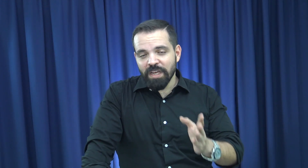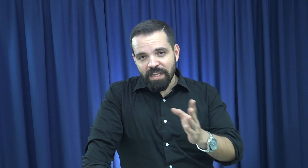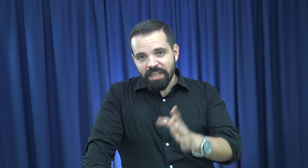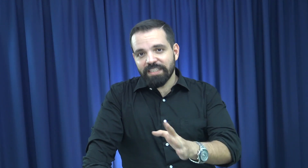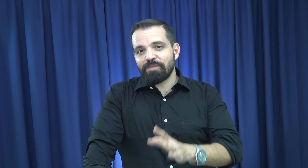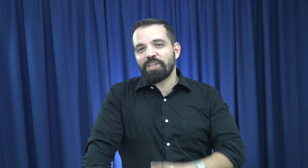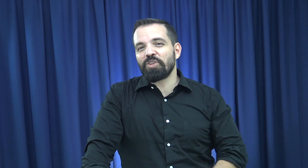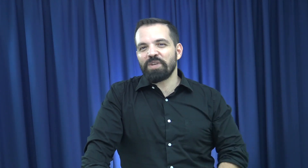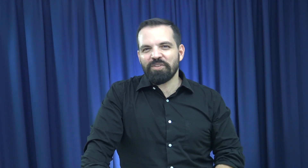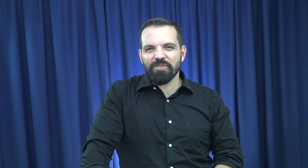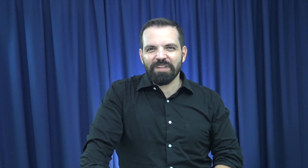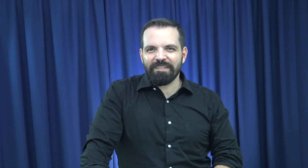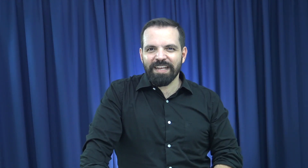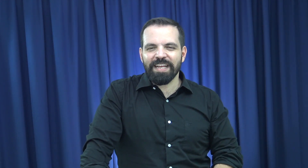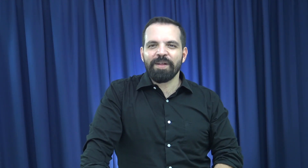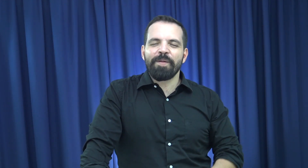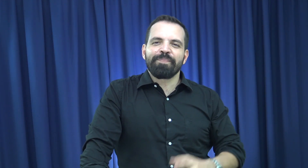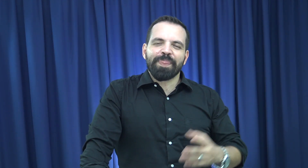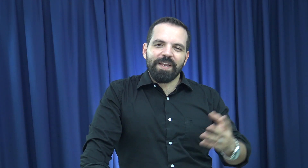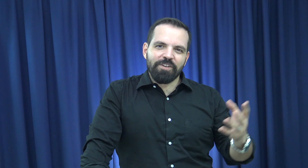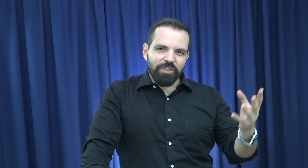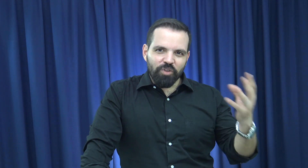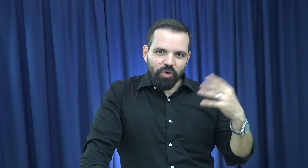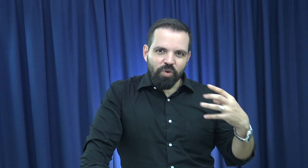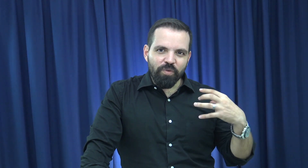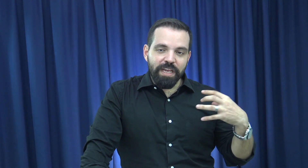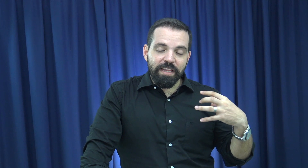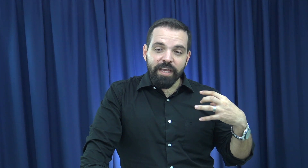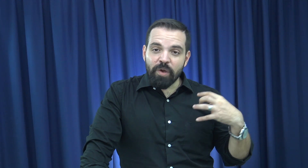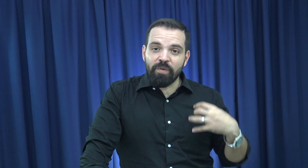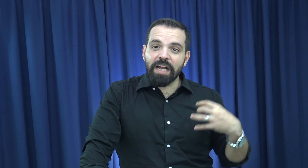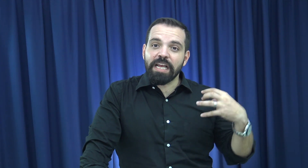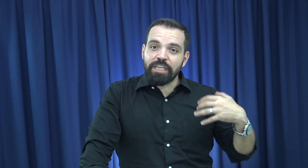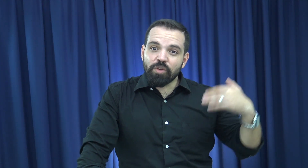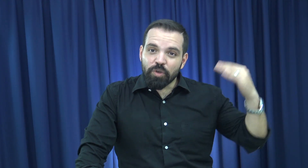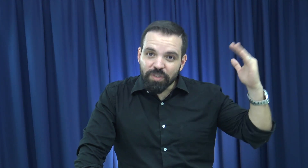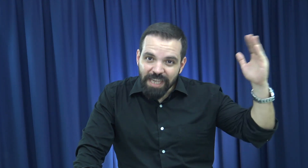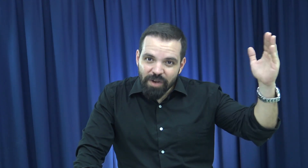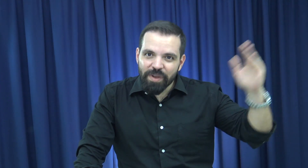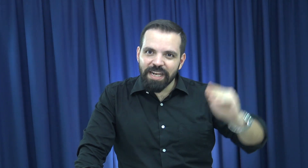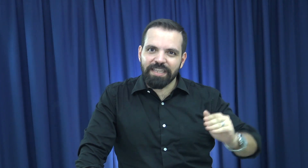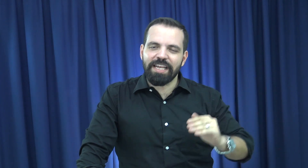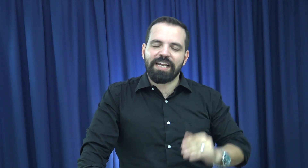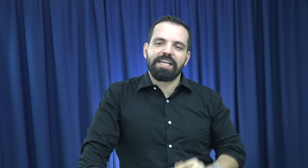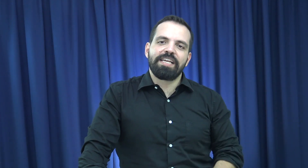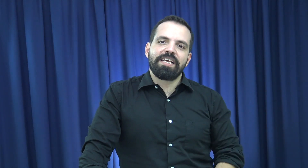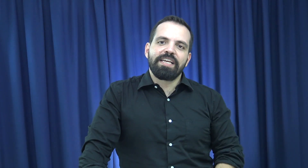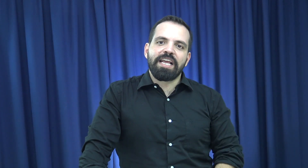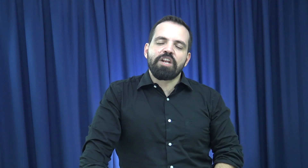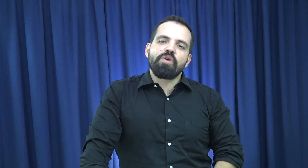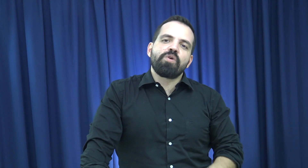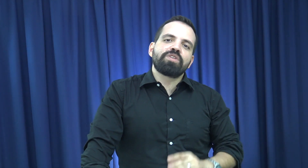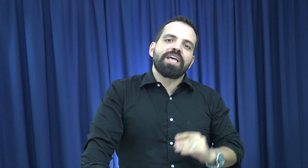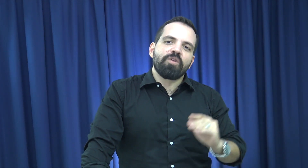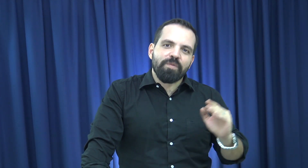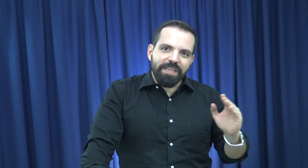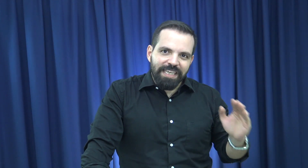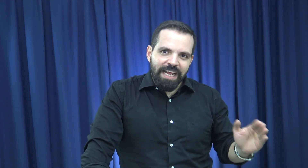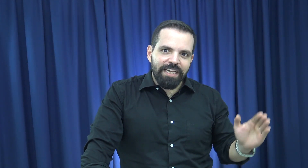en el Salmo 121 usted ve que nuestro socorro viene de Jehová que hizo los cielos y la tierra, que no se adormecerá